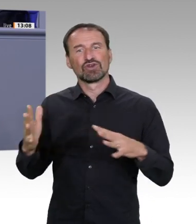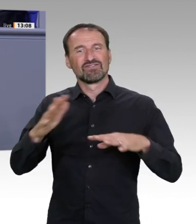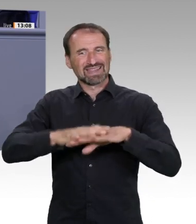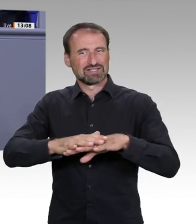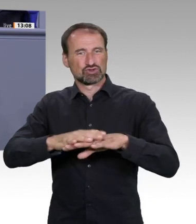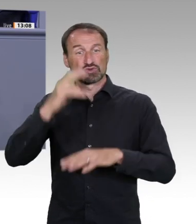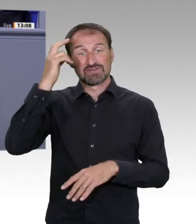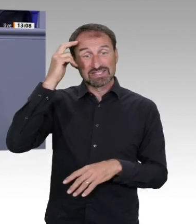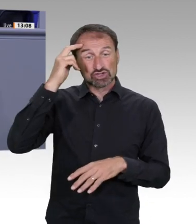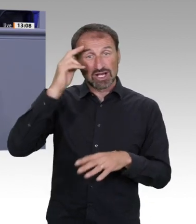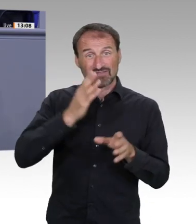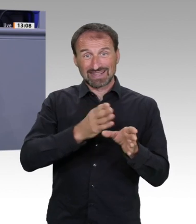von Digitalisierung und Nachhaltigkeit.